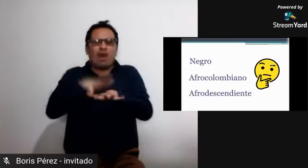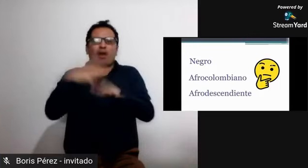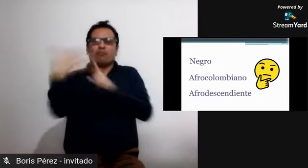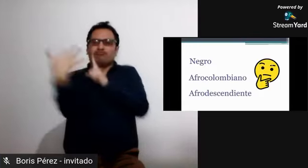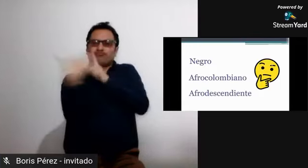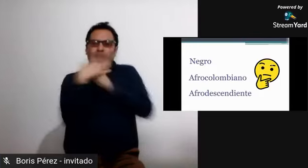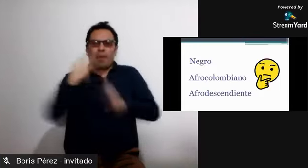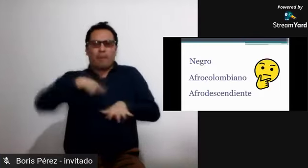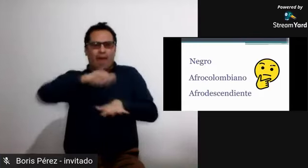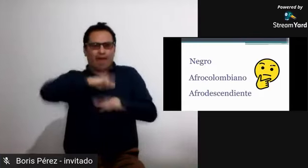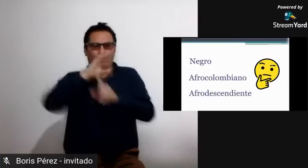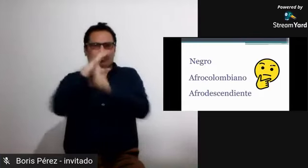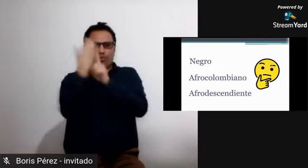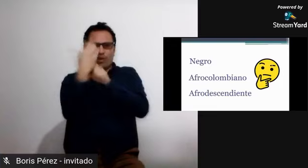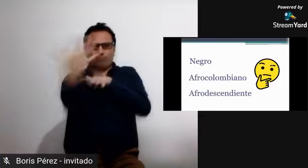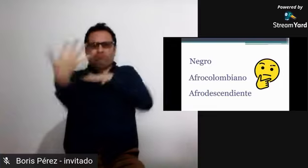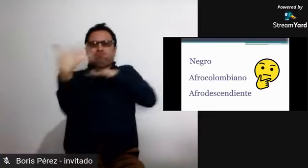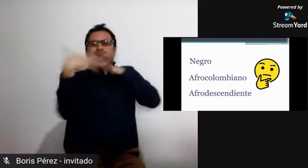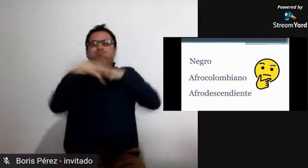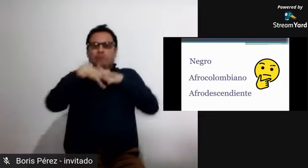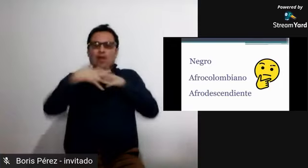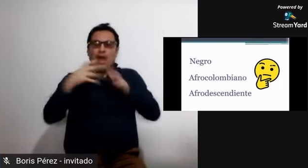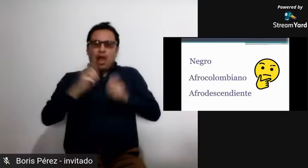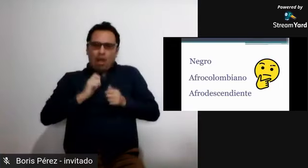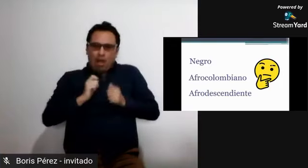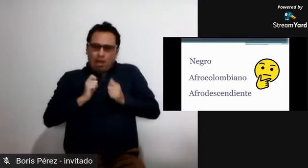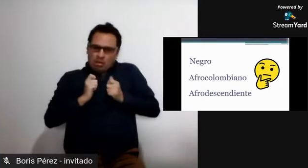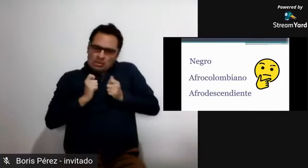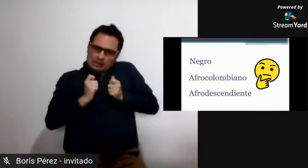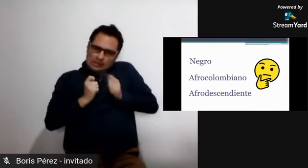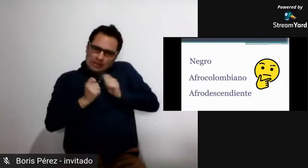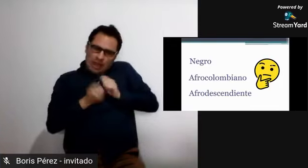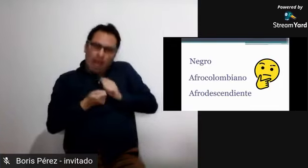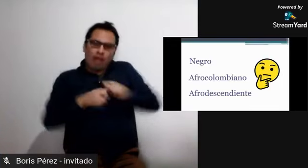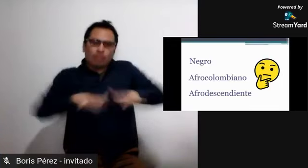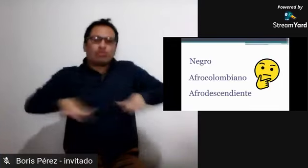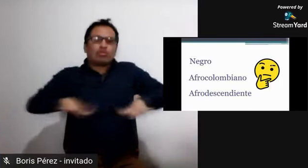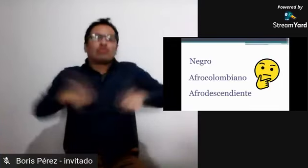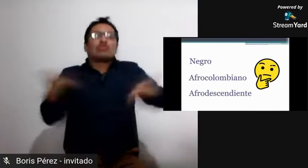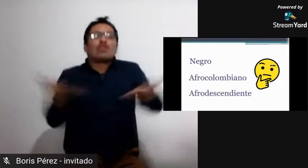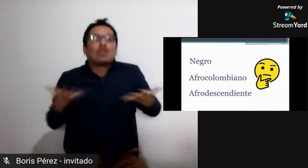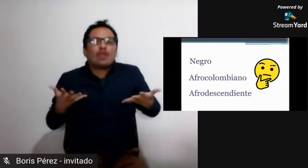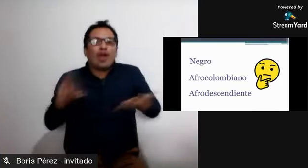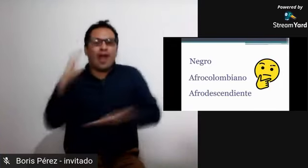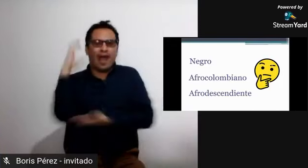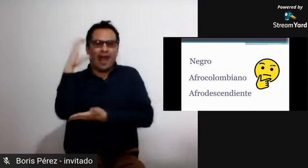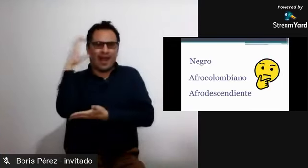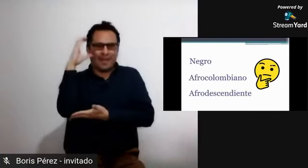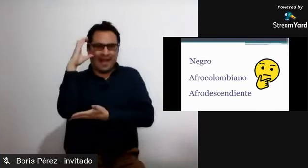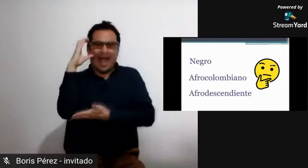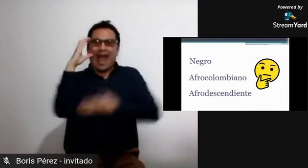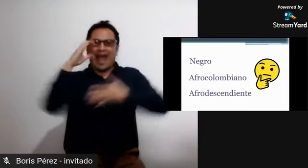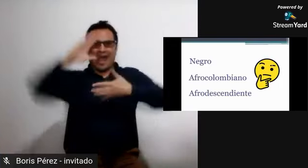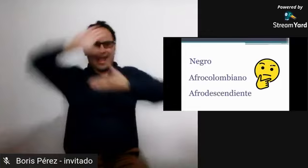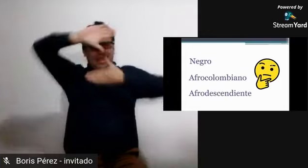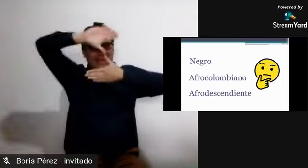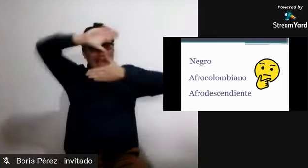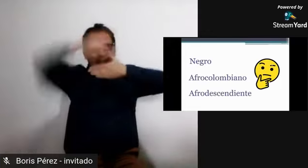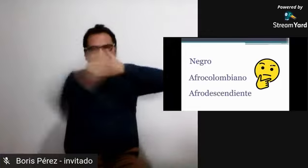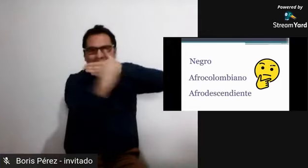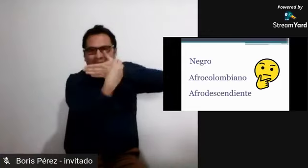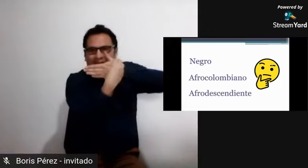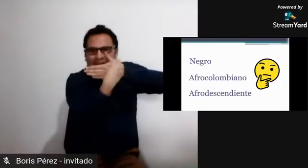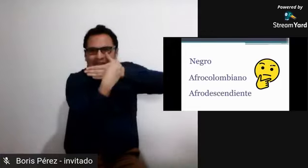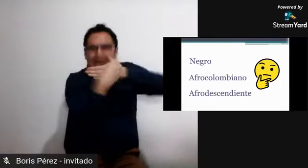poco aparte de esa historia de esos orígenes de esas raíces se decide hablar posteriormente de